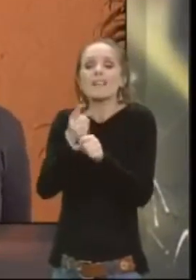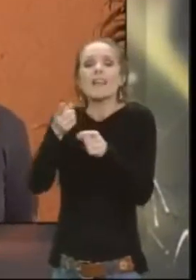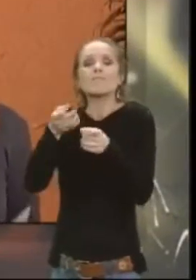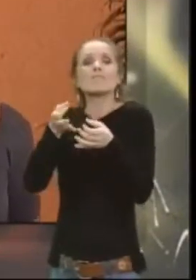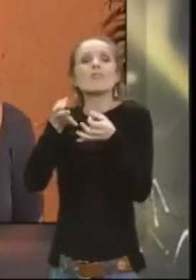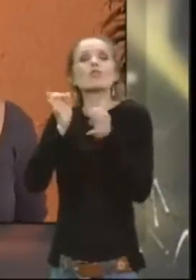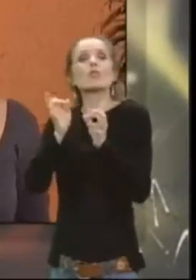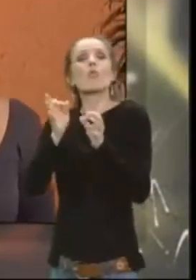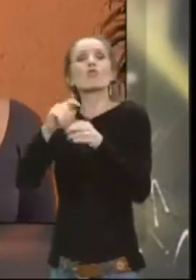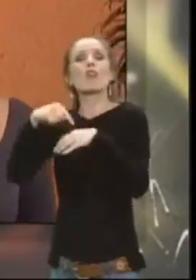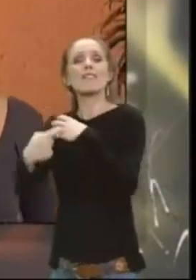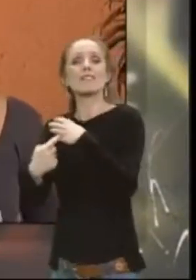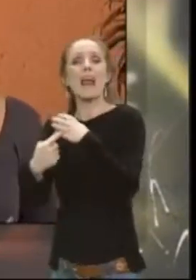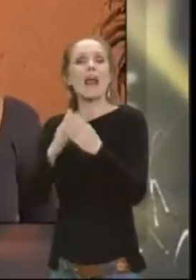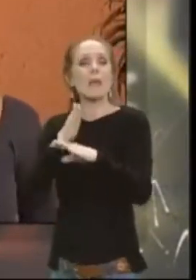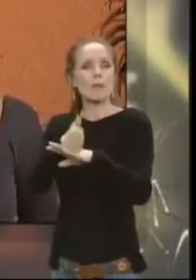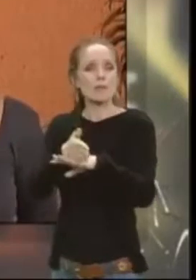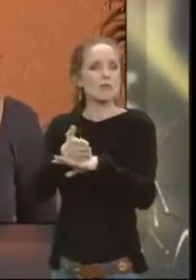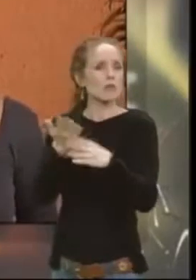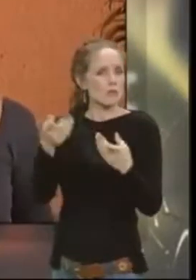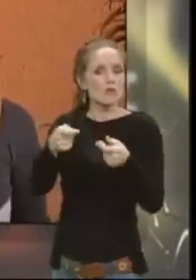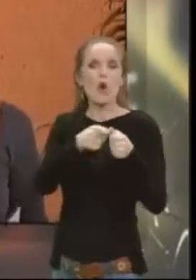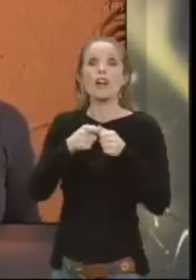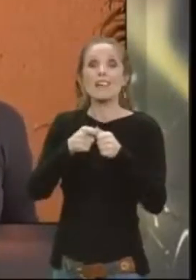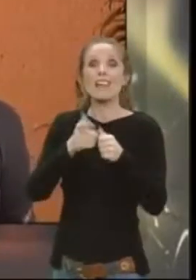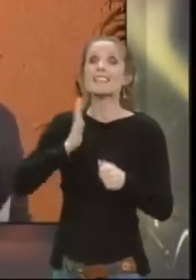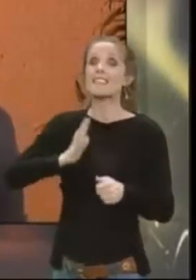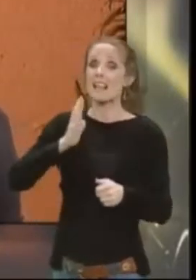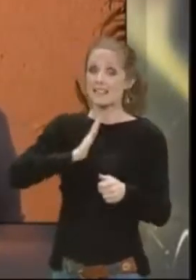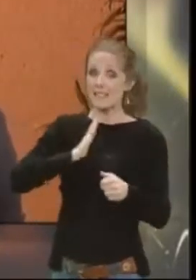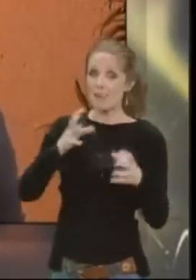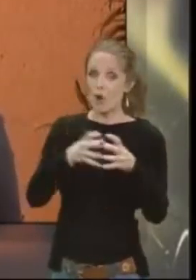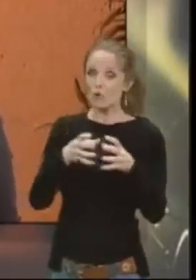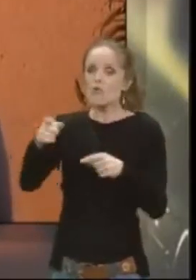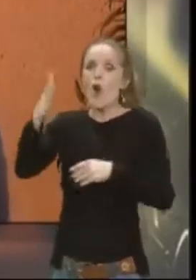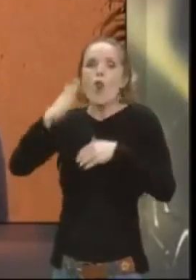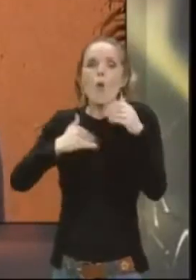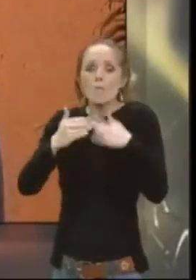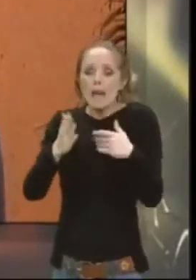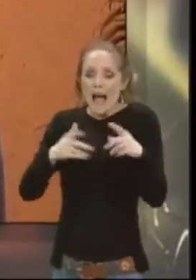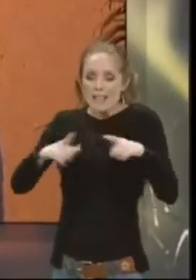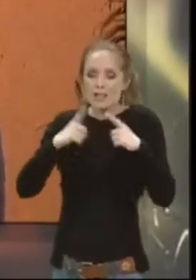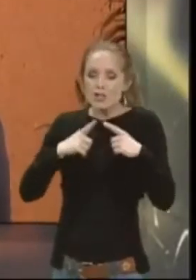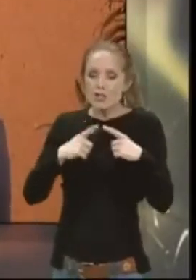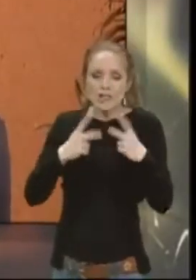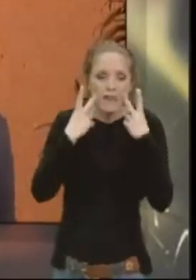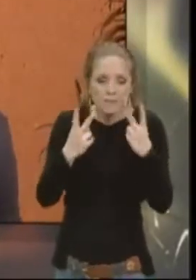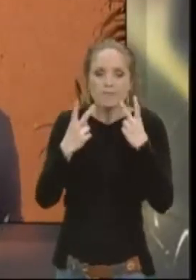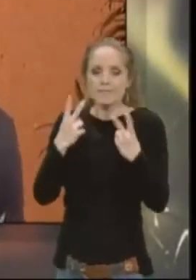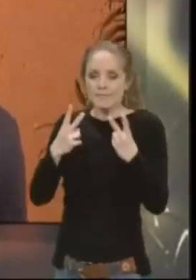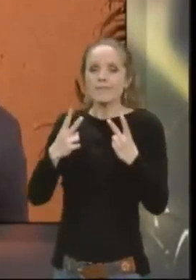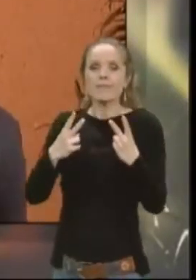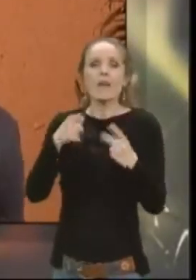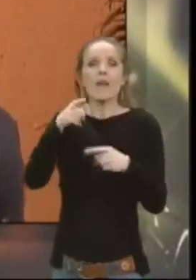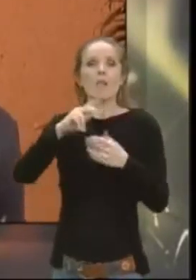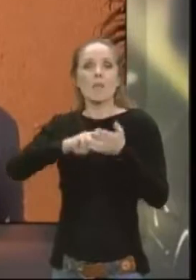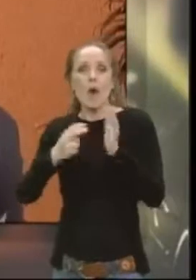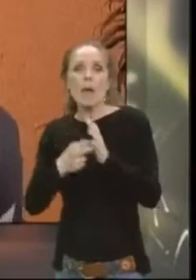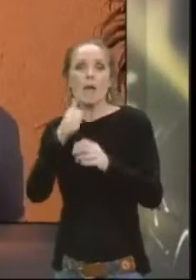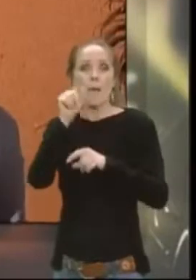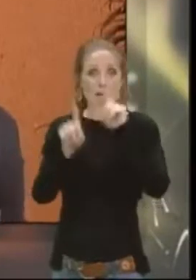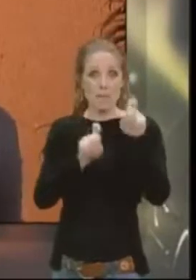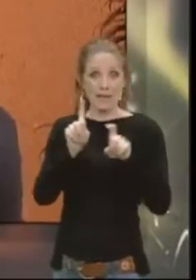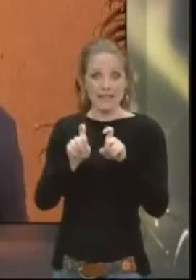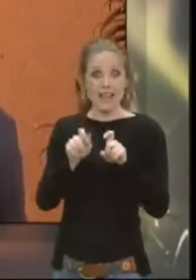pristupačnosti, a to su organizacije civilnog društva koje u praksi se suočavaju sa pitanjima i problemima u ovoj oblasti i